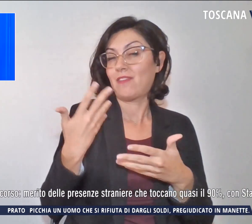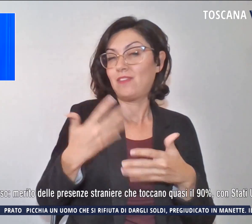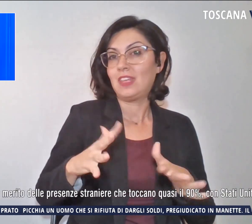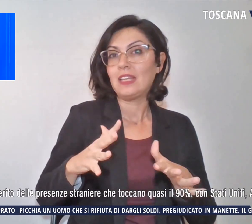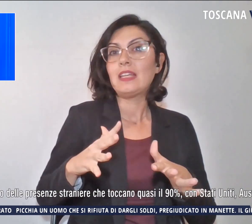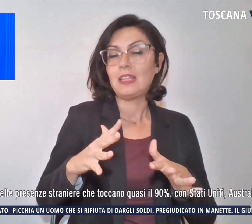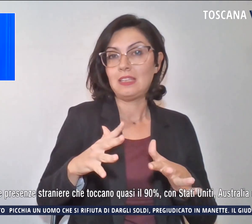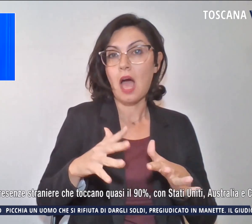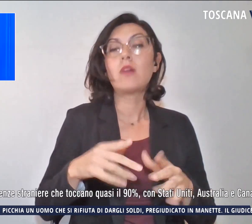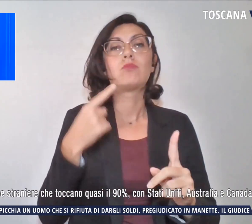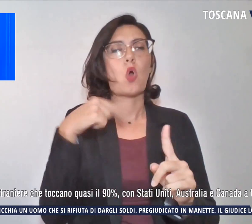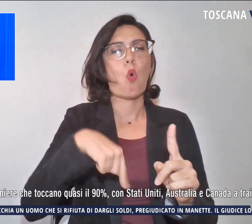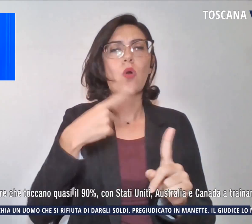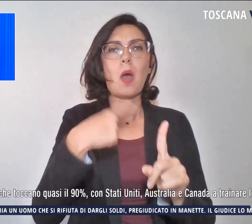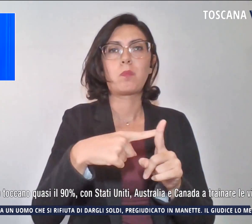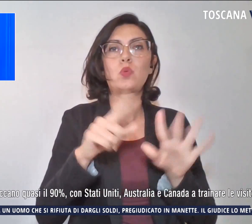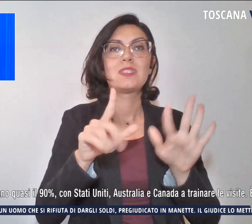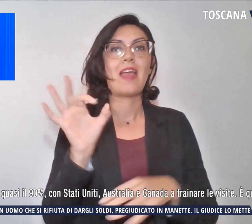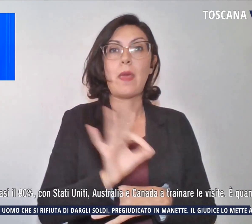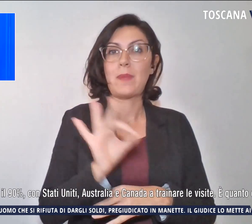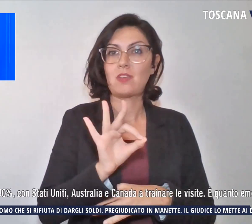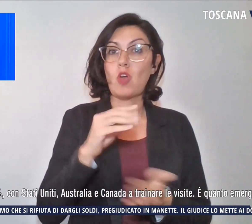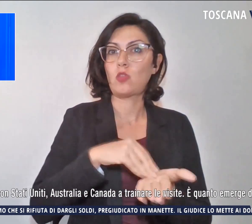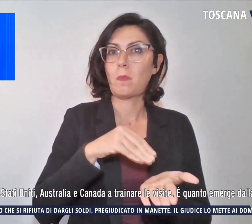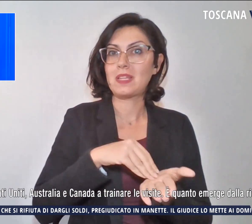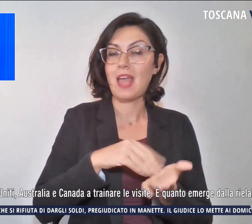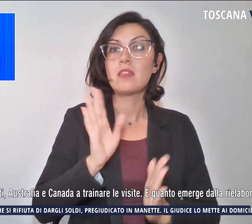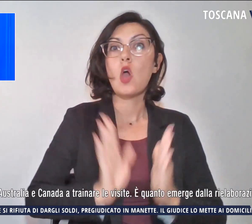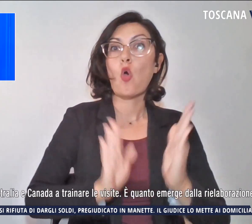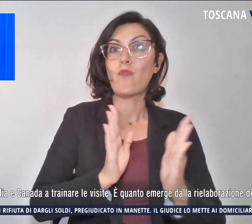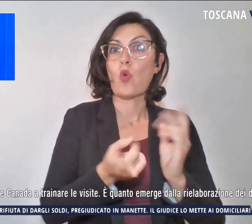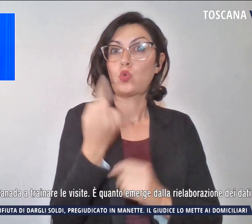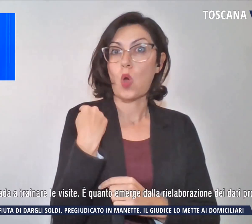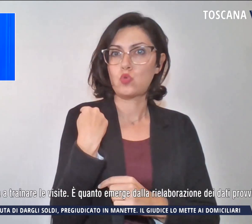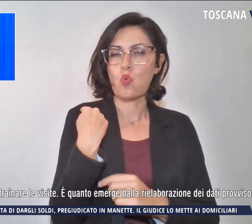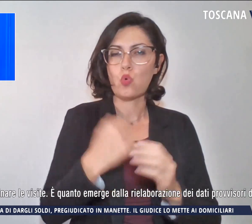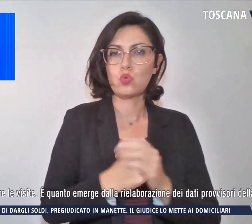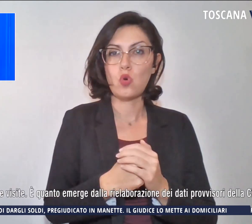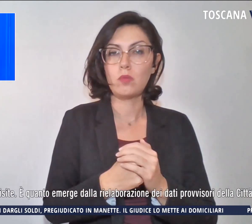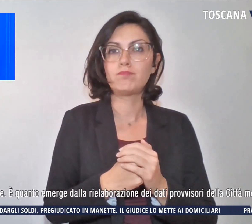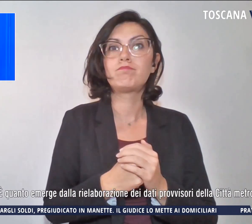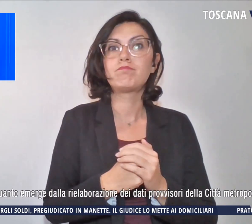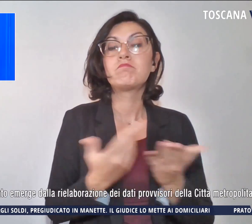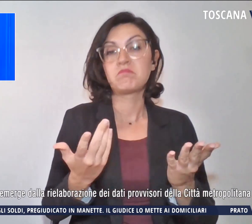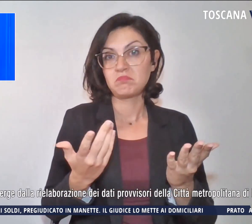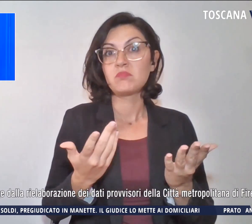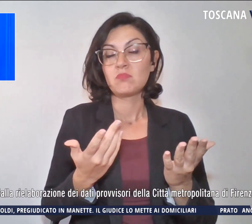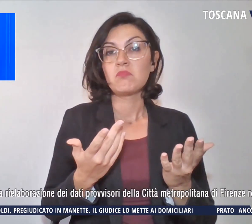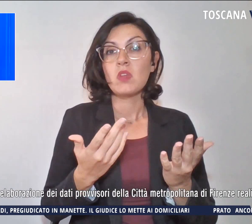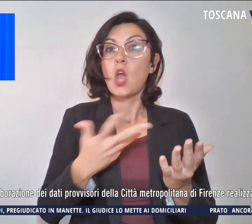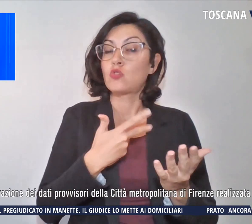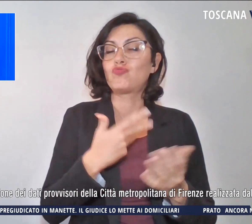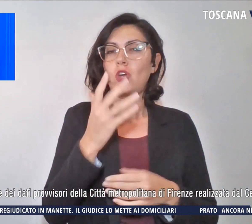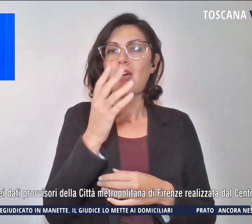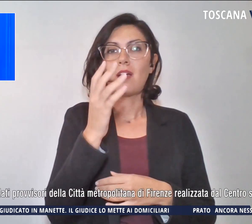7% di presenze rispetto all'anno scorso. Merito degli stranieri che hanno toccato